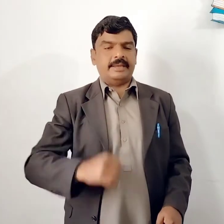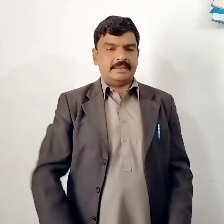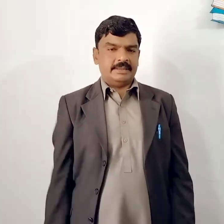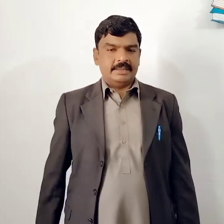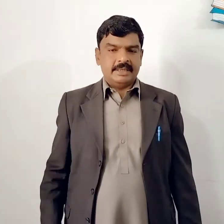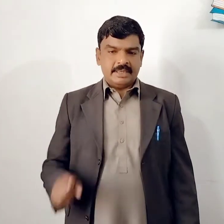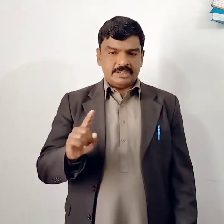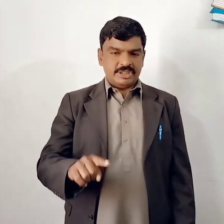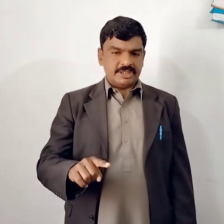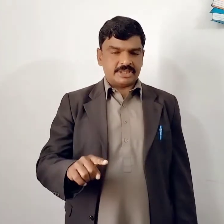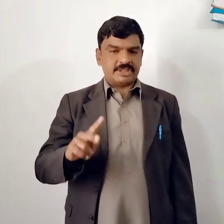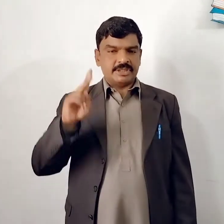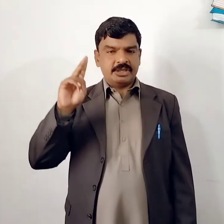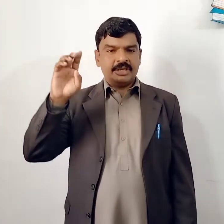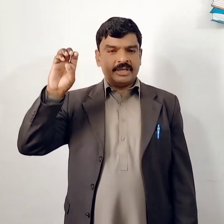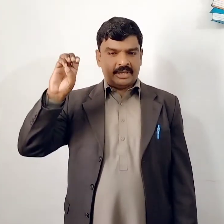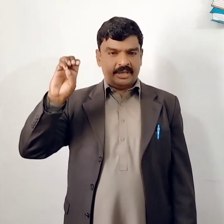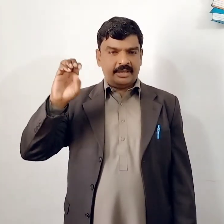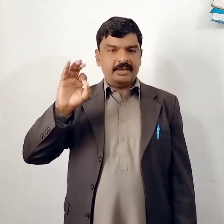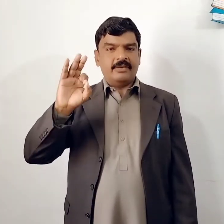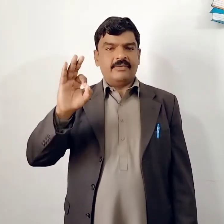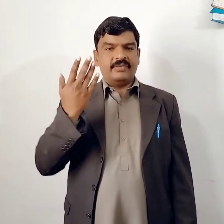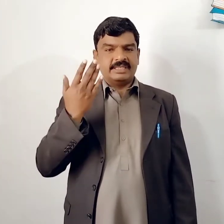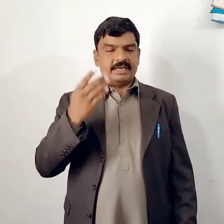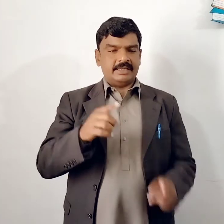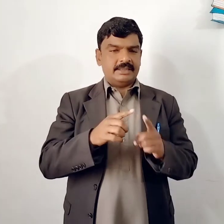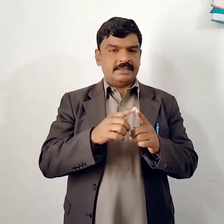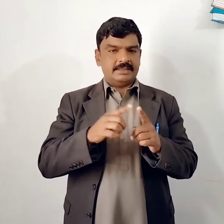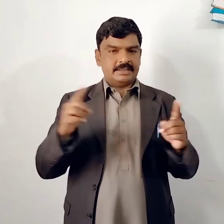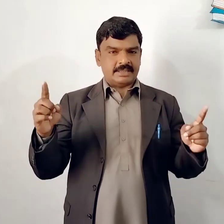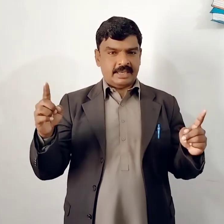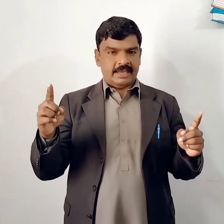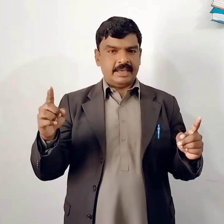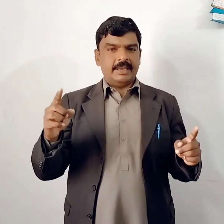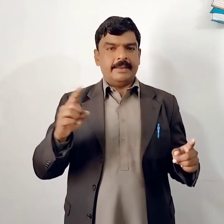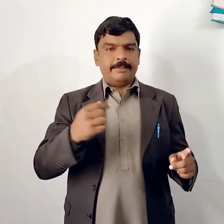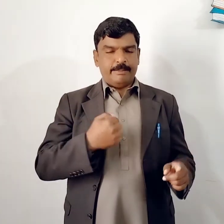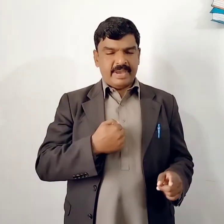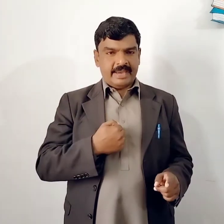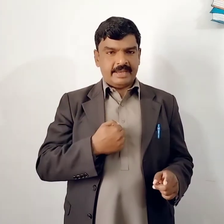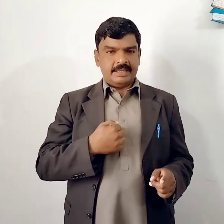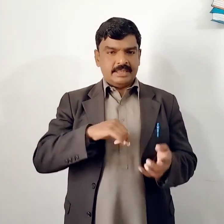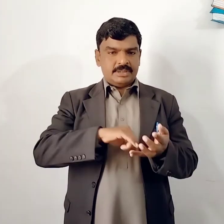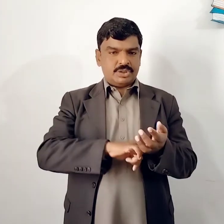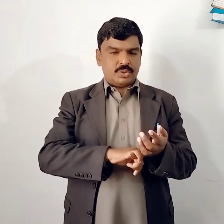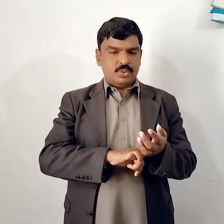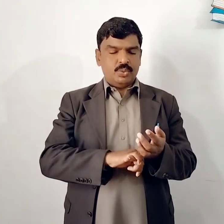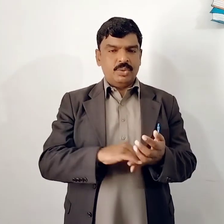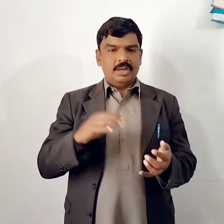جس کی وجہ سے میں سکول